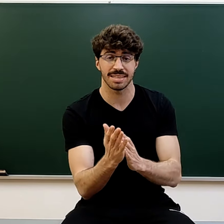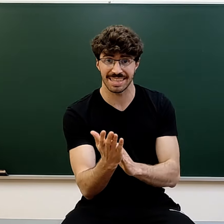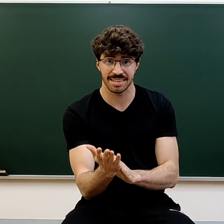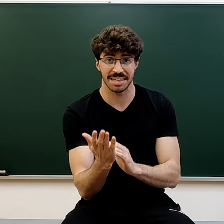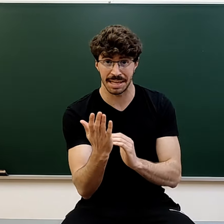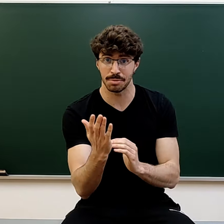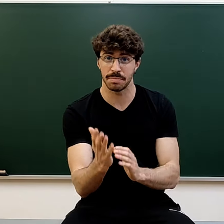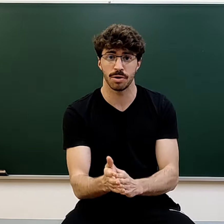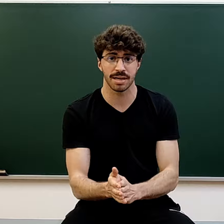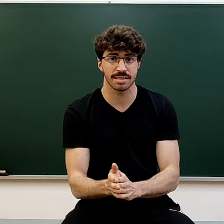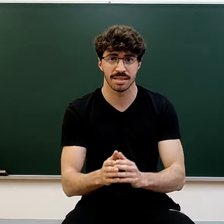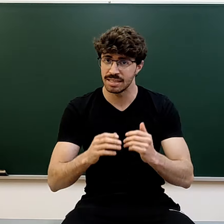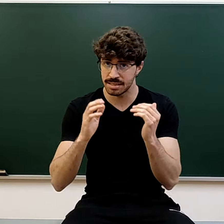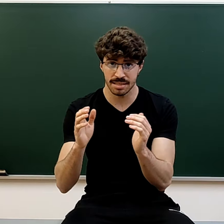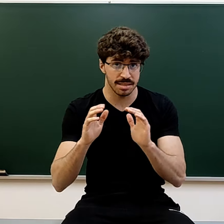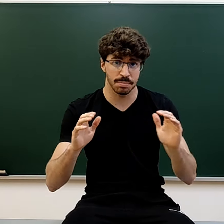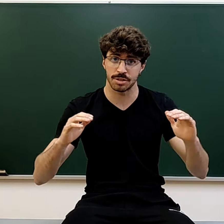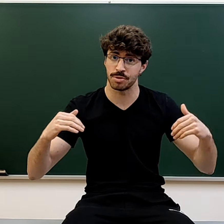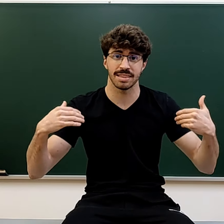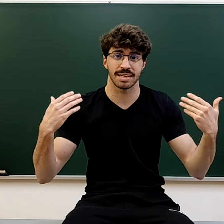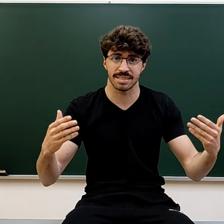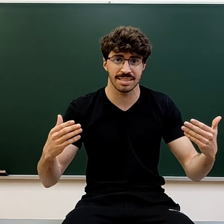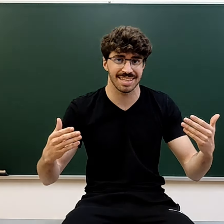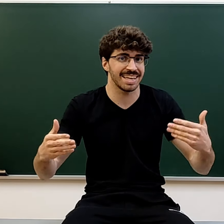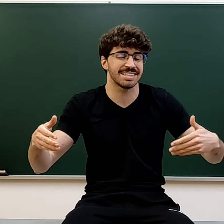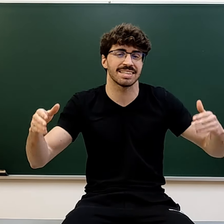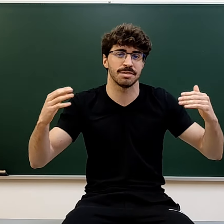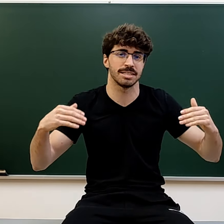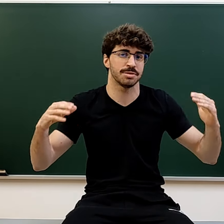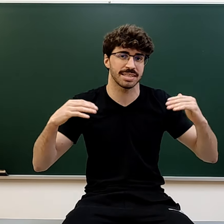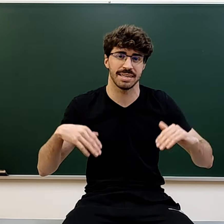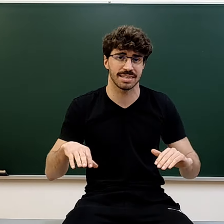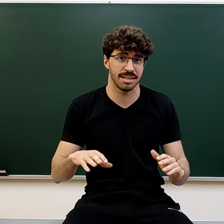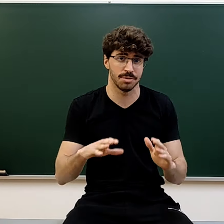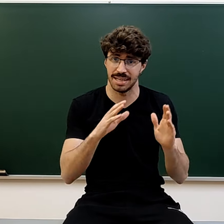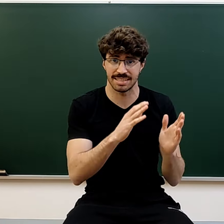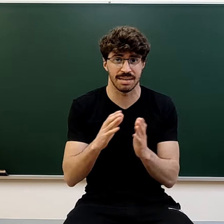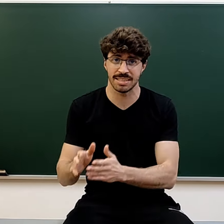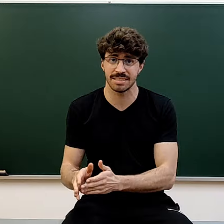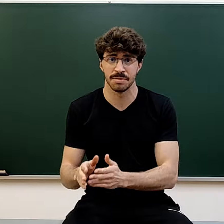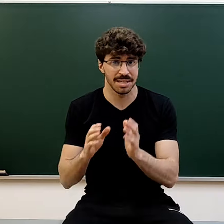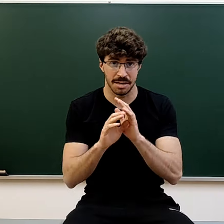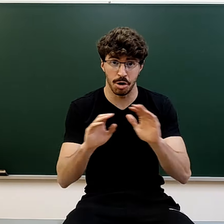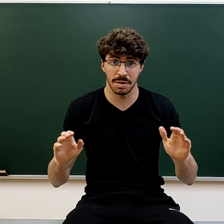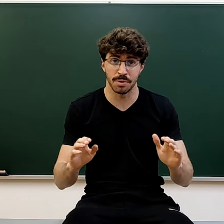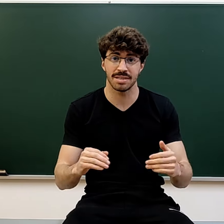hacer que tú también lo hagas, seas el tipo de estudiante que seas, hayas sacado las notas que hayas sacado hasta la fecha, no me importa